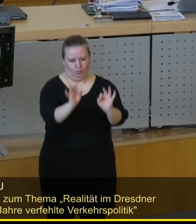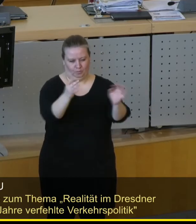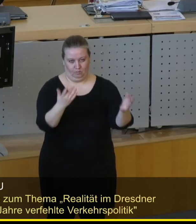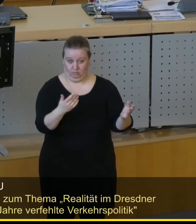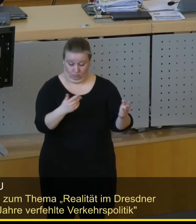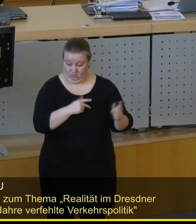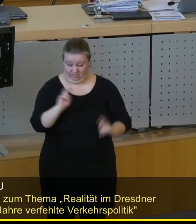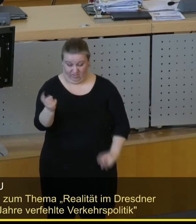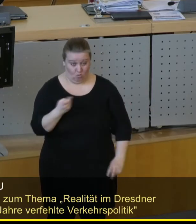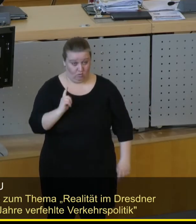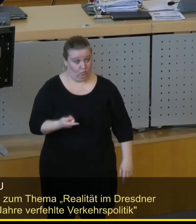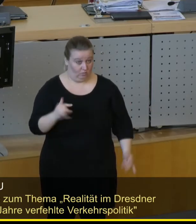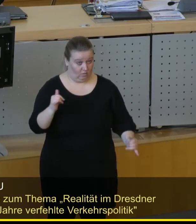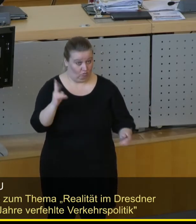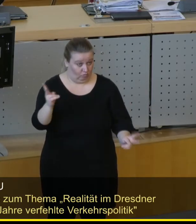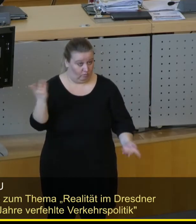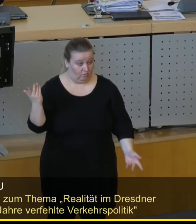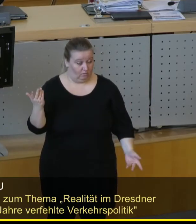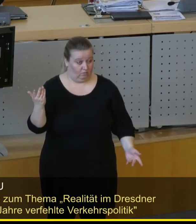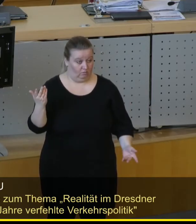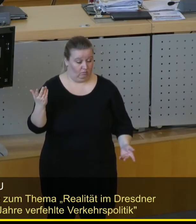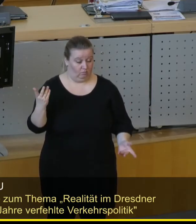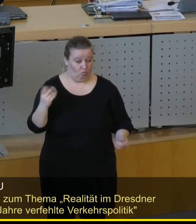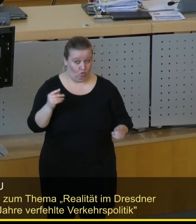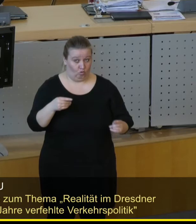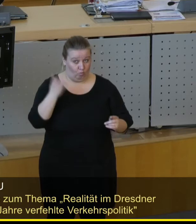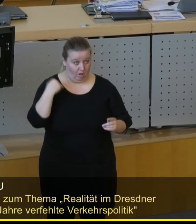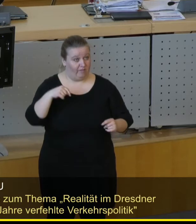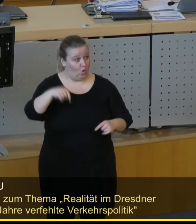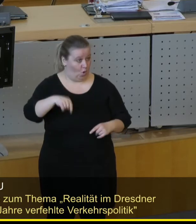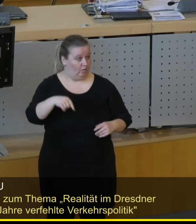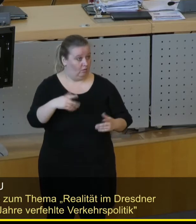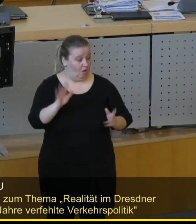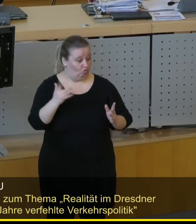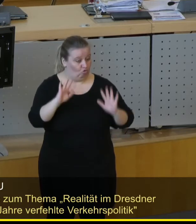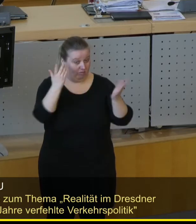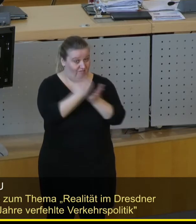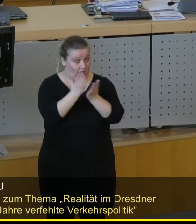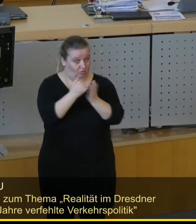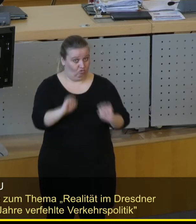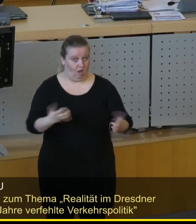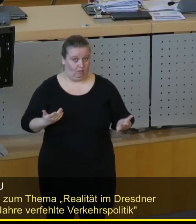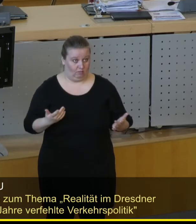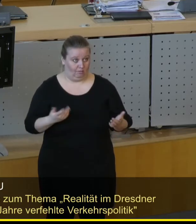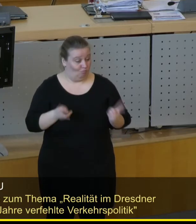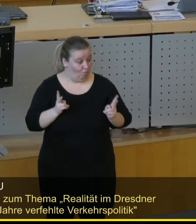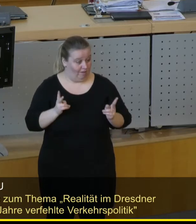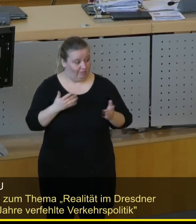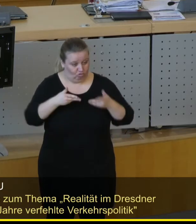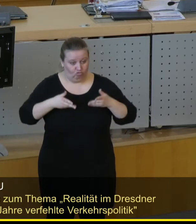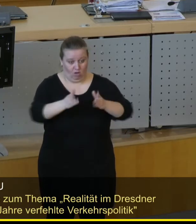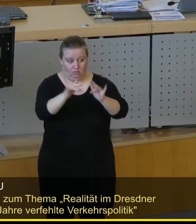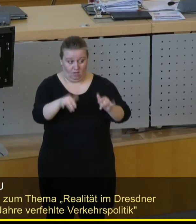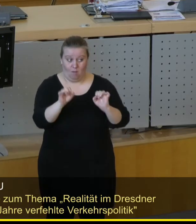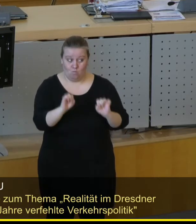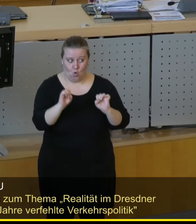auch wiederholen. Denn wir hätten zum heutigen Zeitpunkt auch fertig sein können. Wir hätten eine Straße